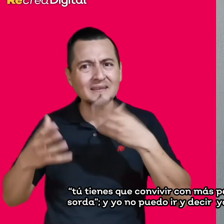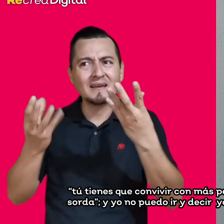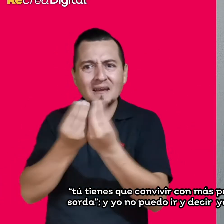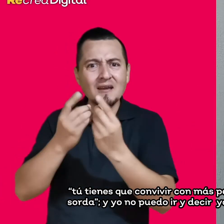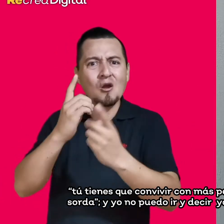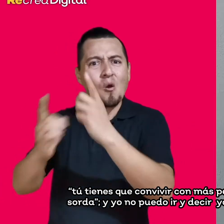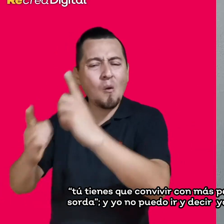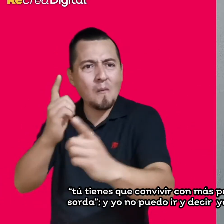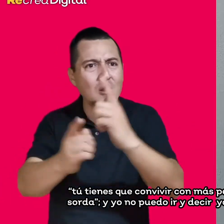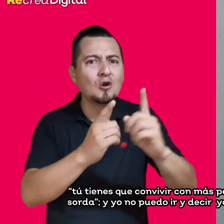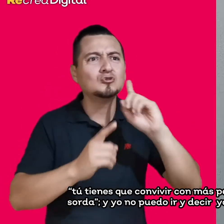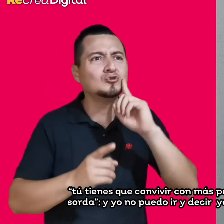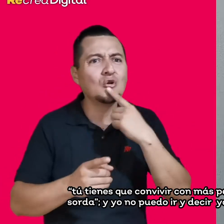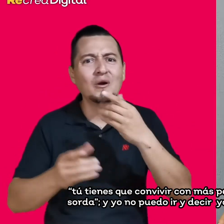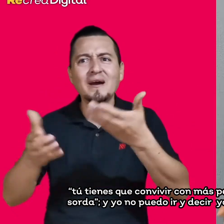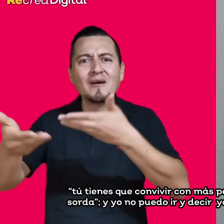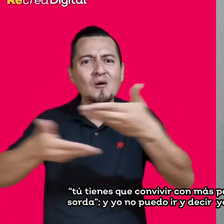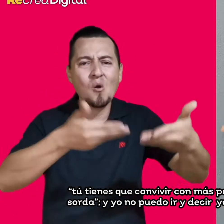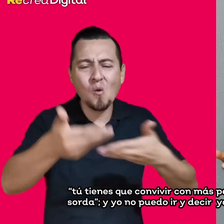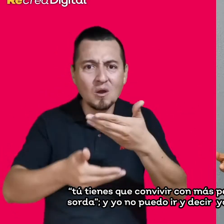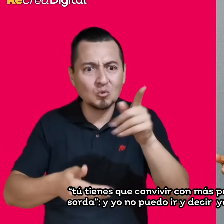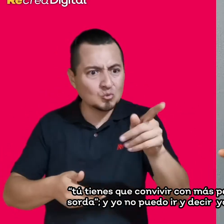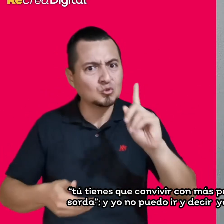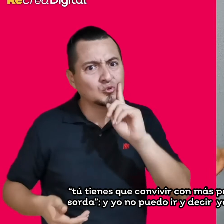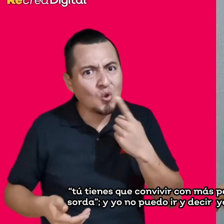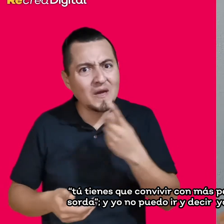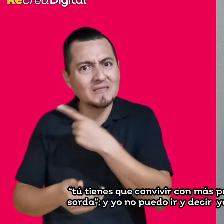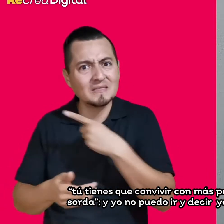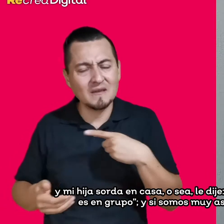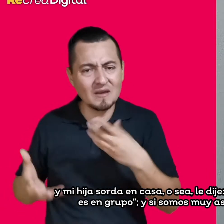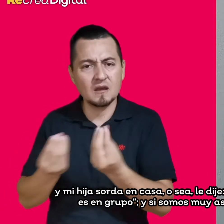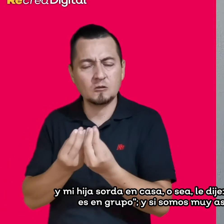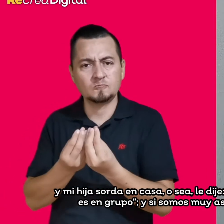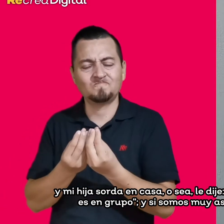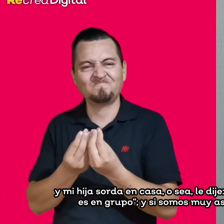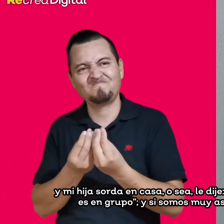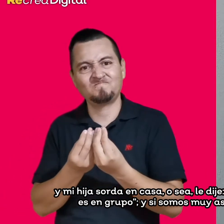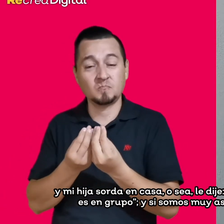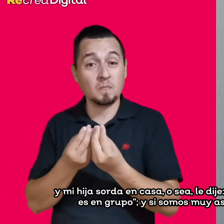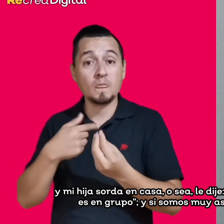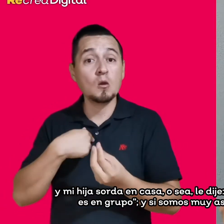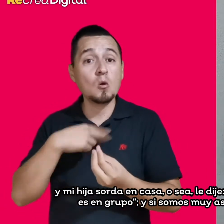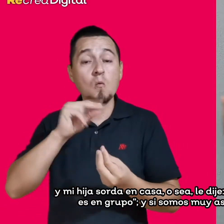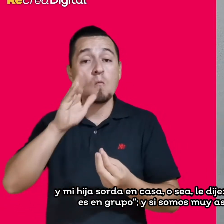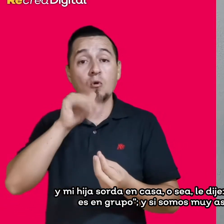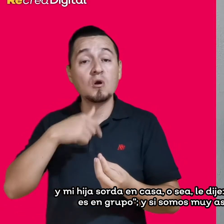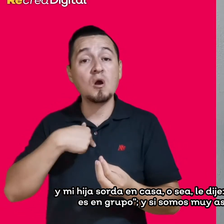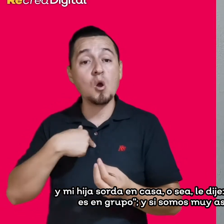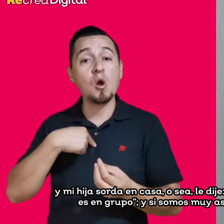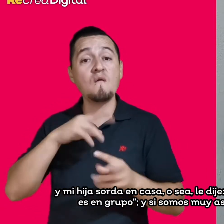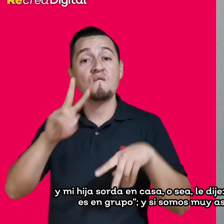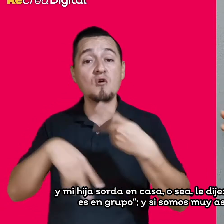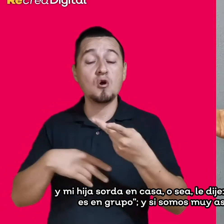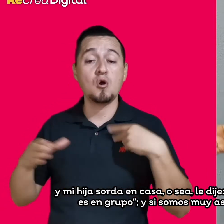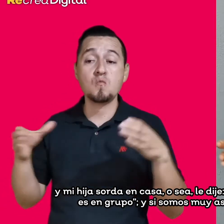Y yo no puedo ir y decir, yo vengo a la comunidad sorda y mi hija sorda en casa. O sea, le dije, somos dos,